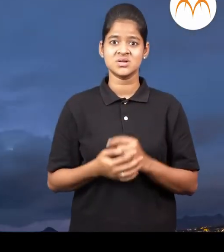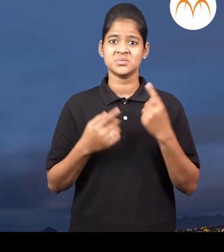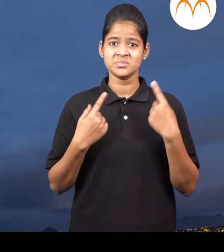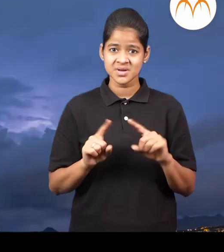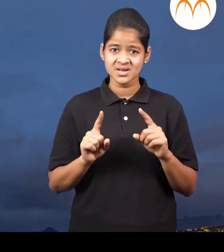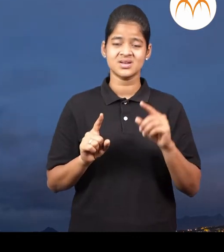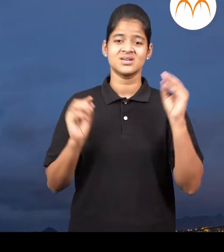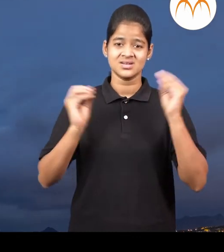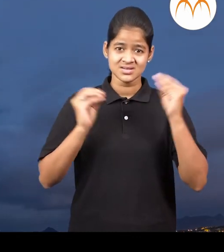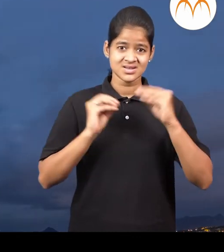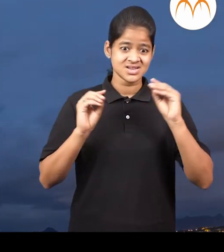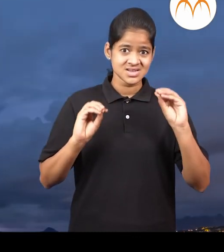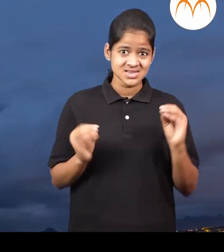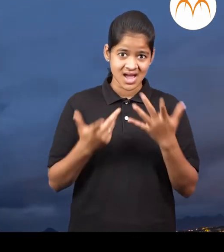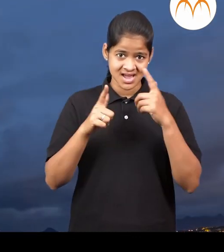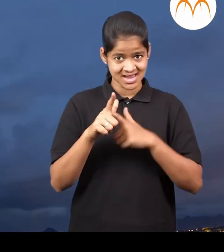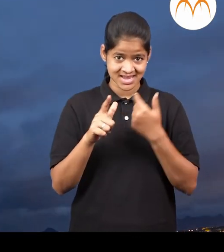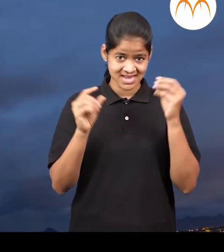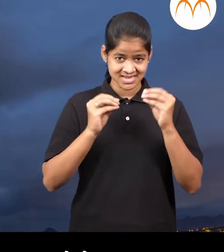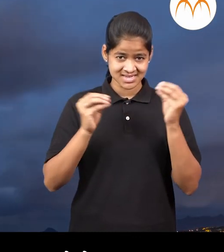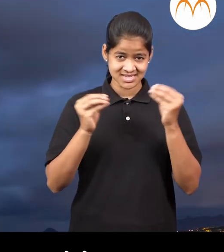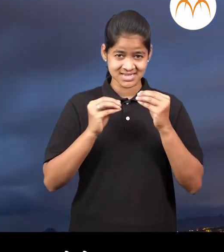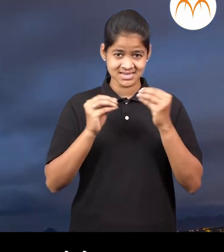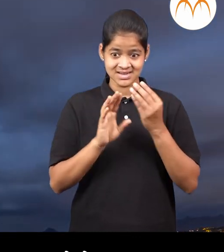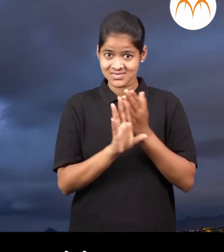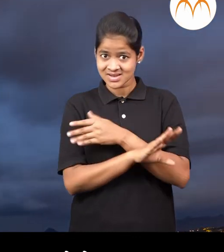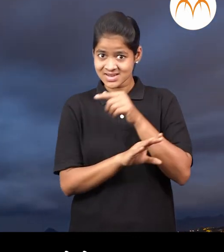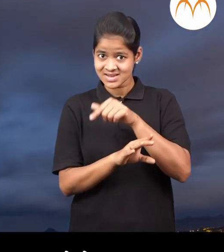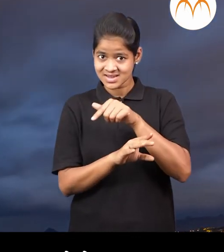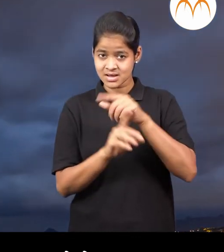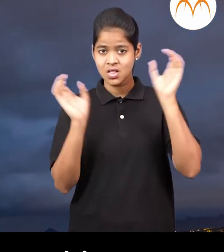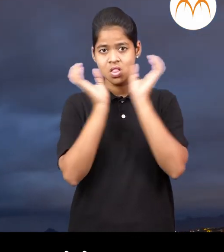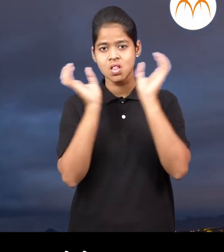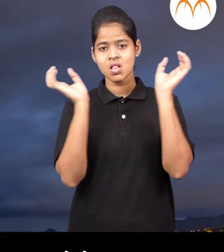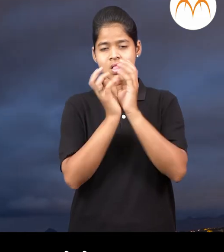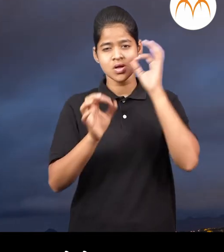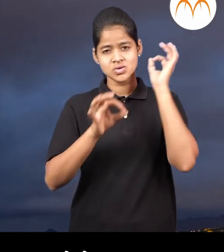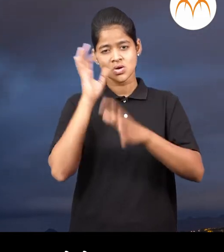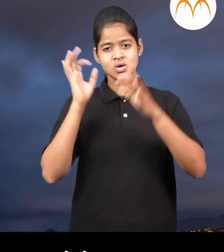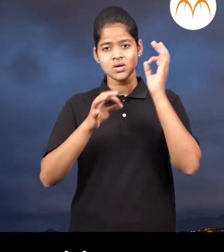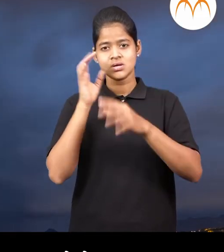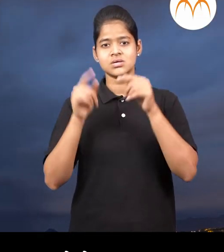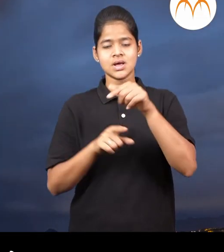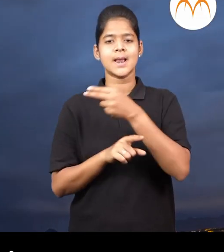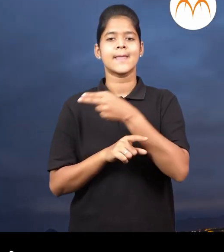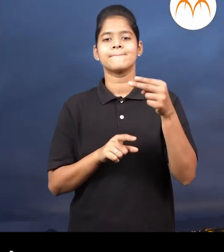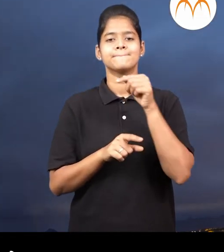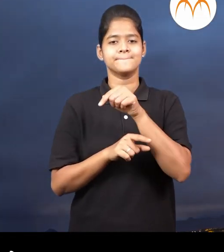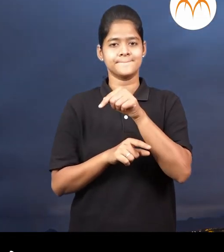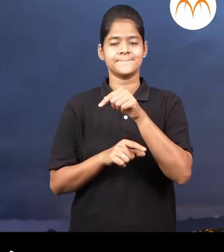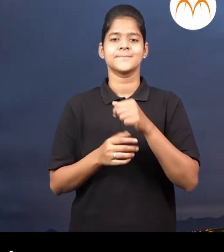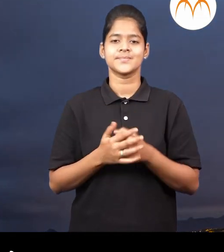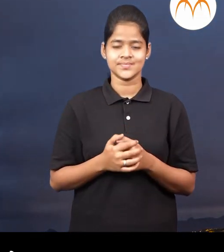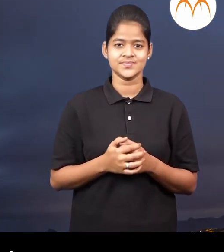पाउसाल्याचा अधी आचानक ढग जमताथ विजा चमकताथ धगांचा गडगडाट होतो याला